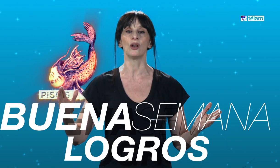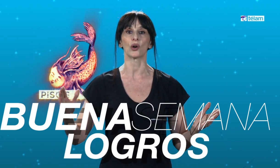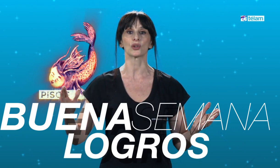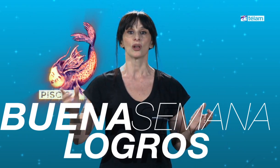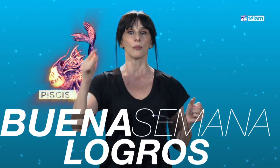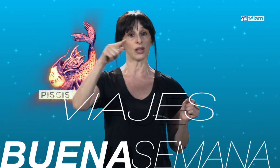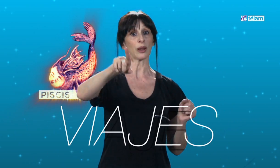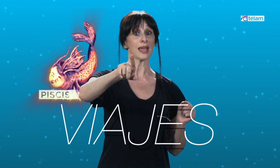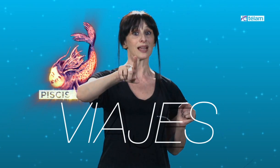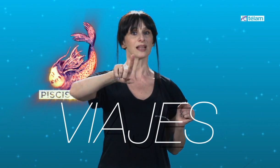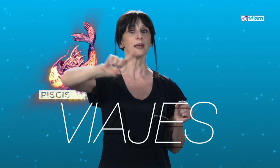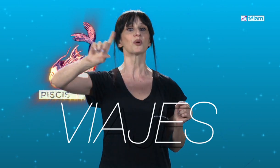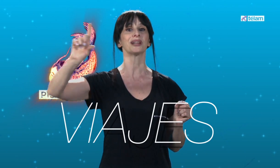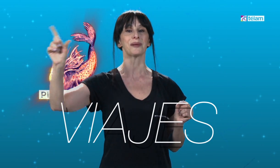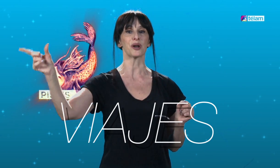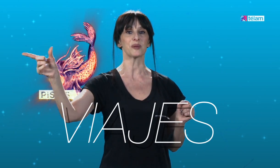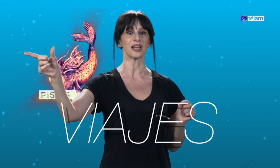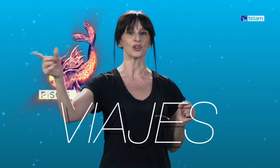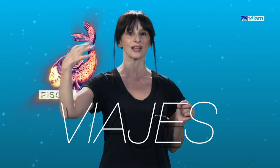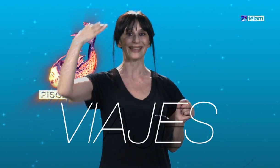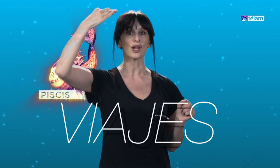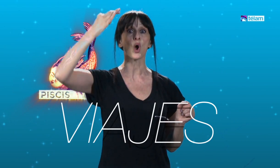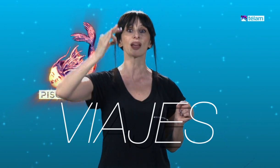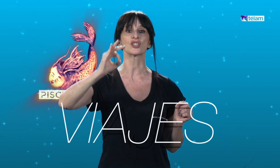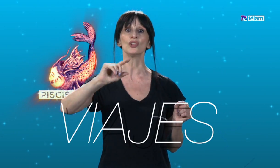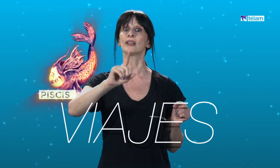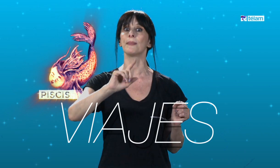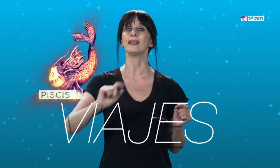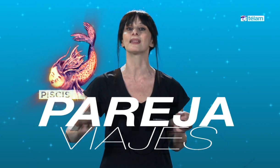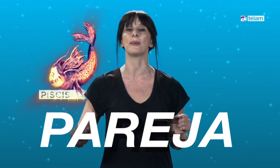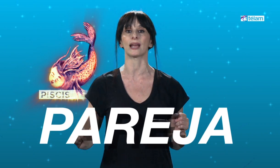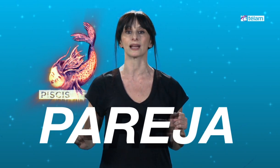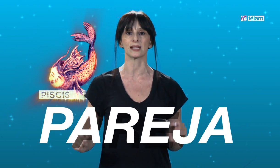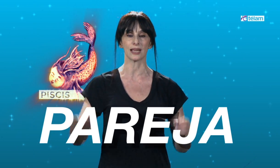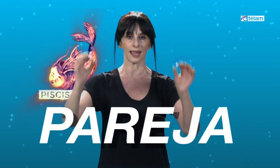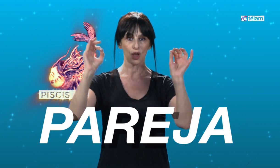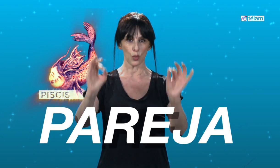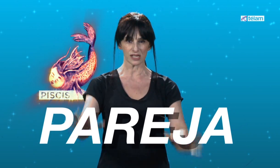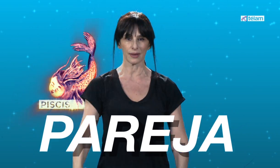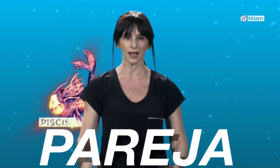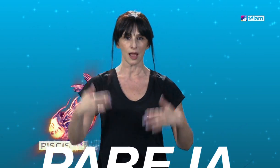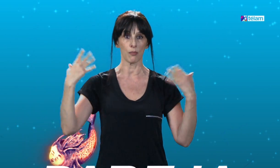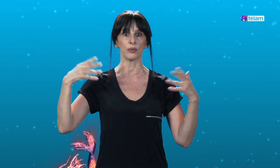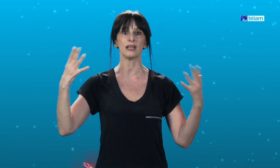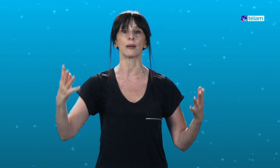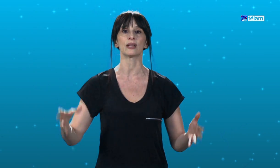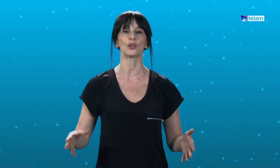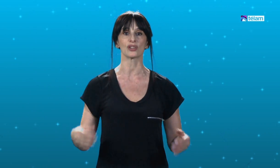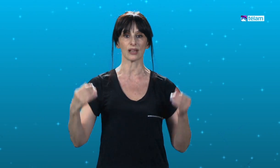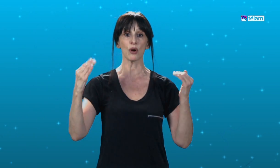logros. Pueden haber viajes importantes para los piscianos y concreción también de parejas. Así que, una semana movidita para todos. Estamos